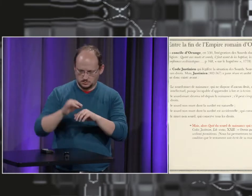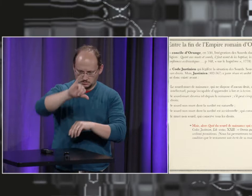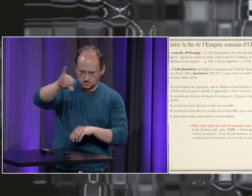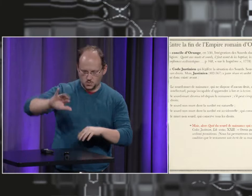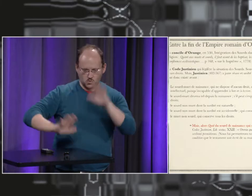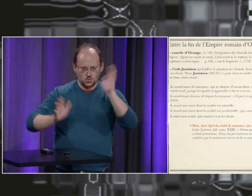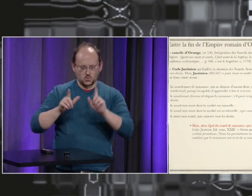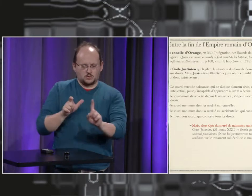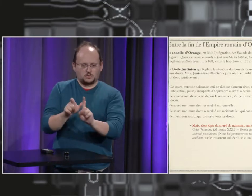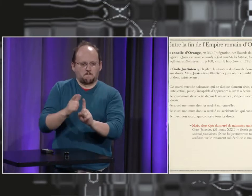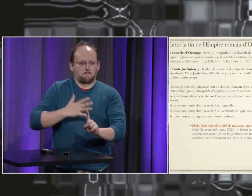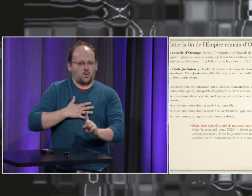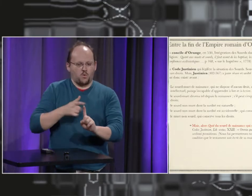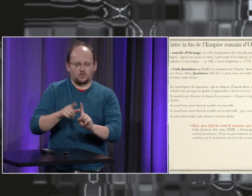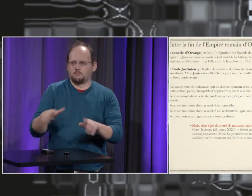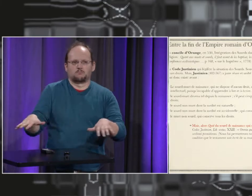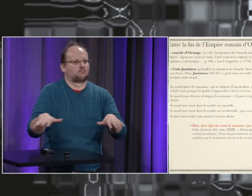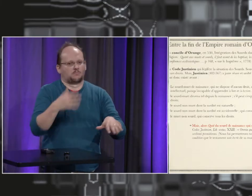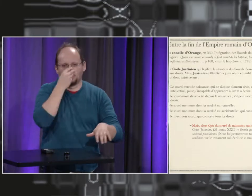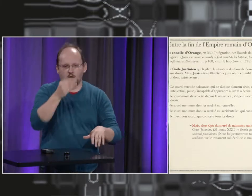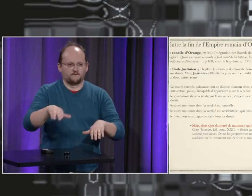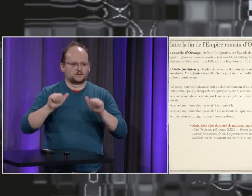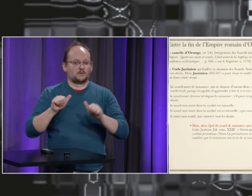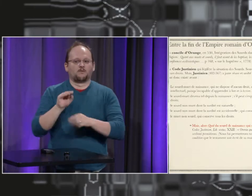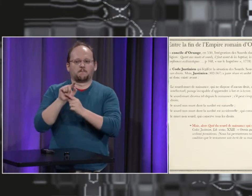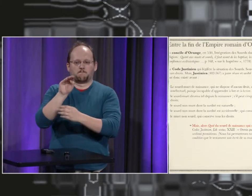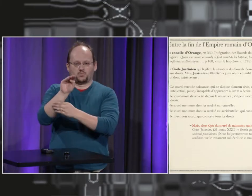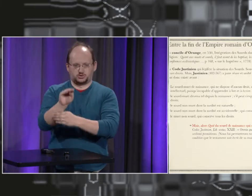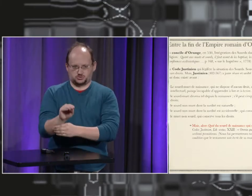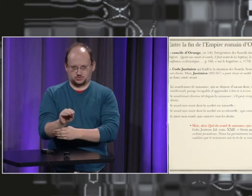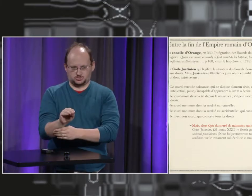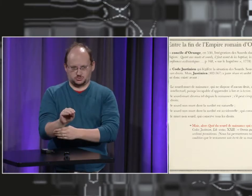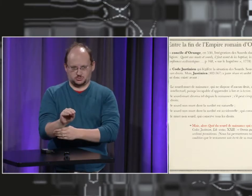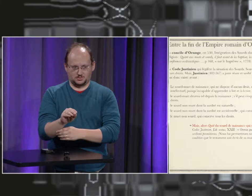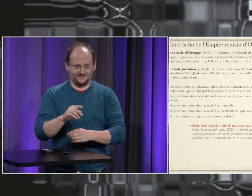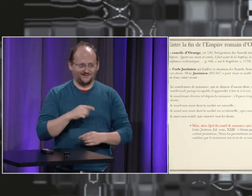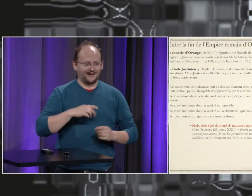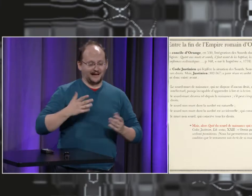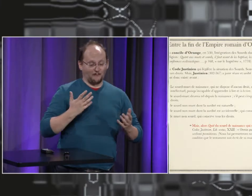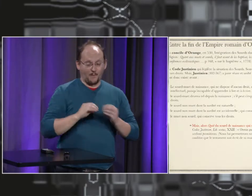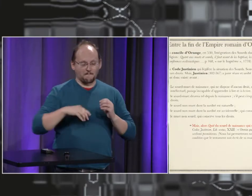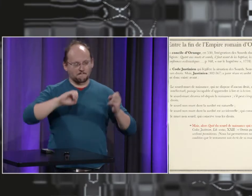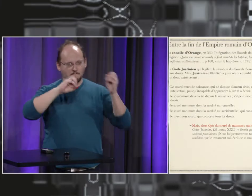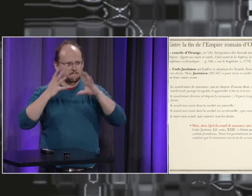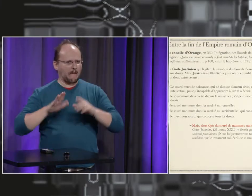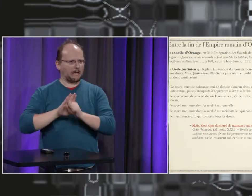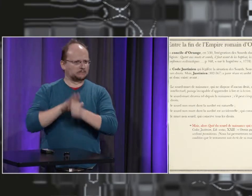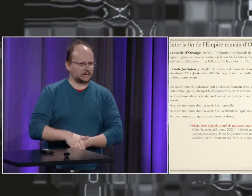'objectif c'était justement de protéger cet héritage d'éviter que la personne sourde qui en hérite soit sous